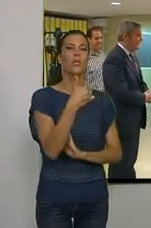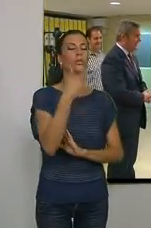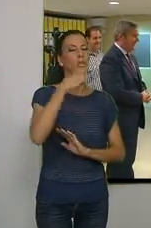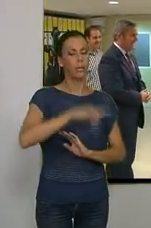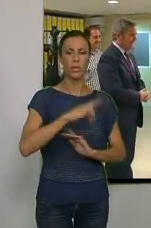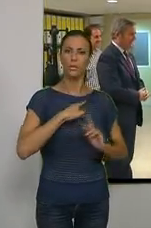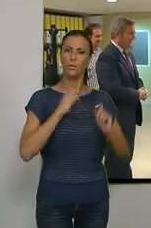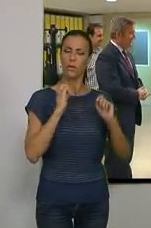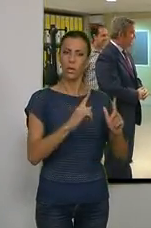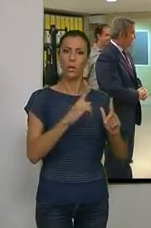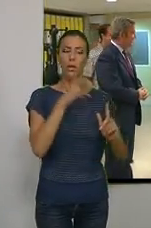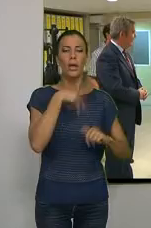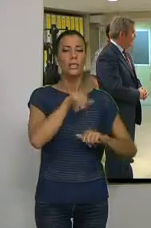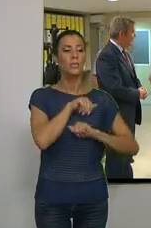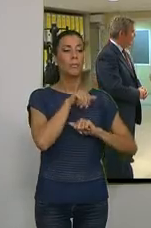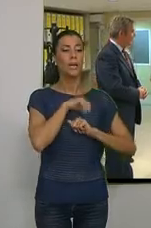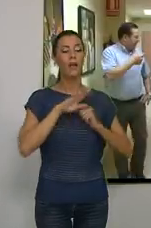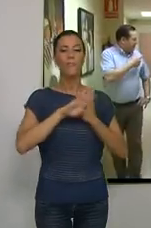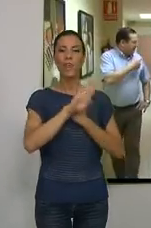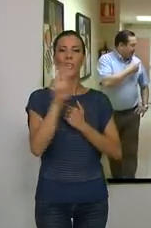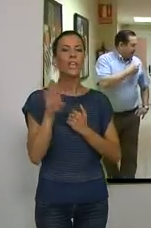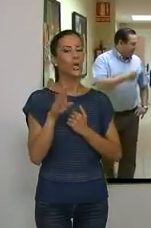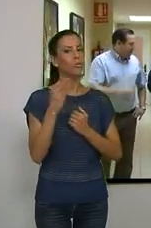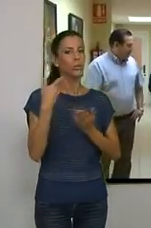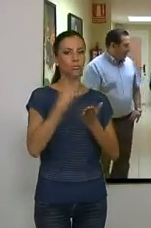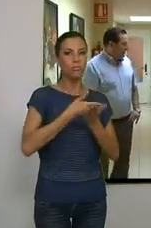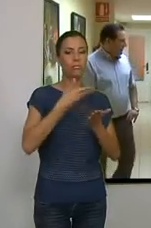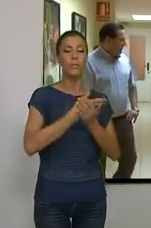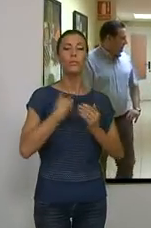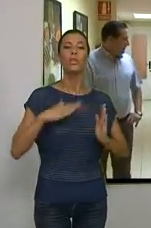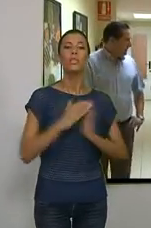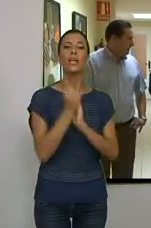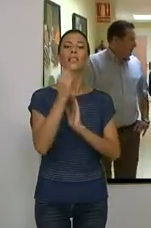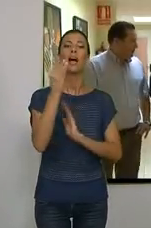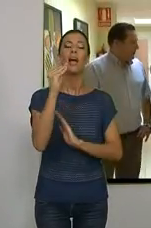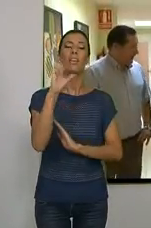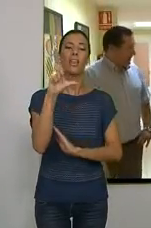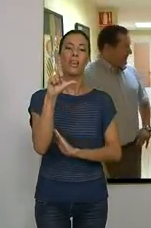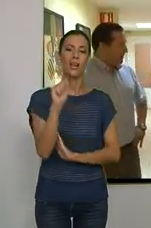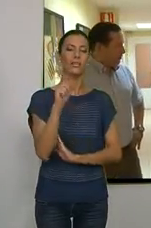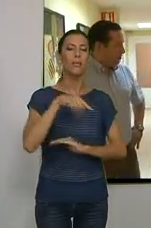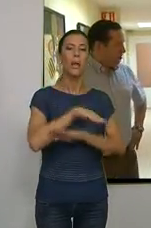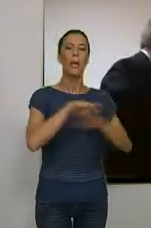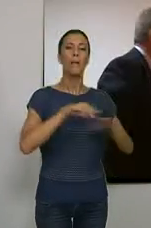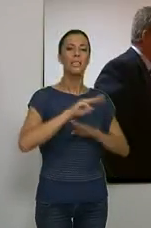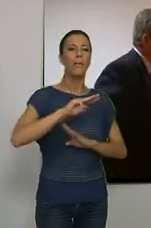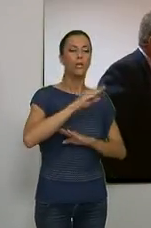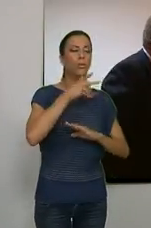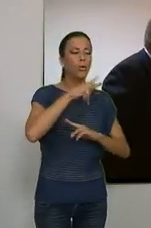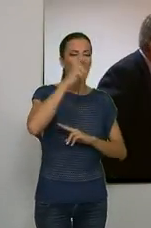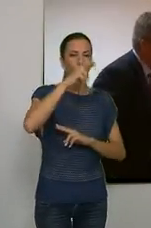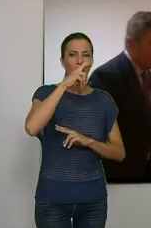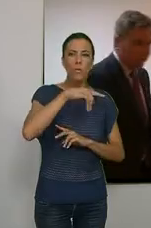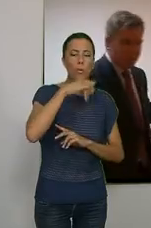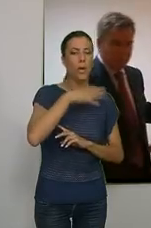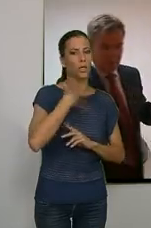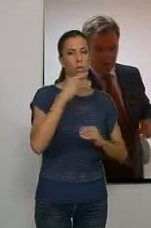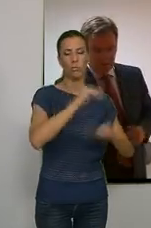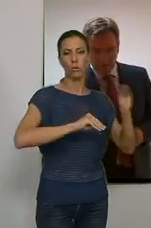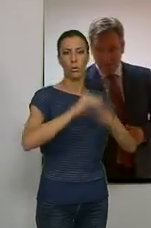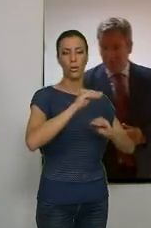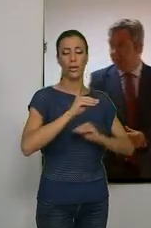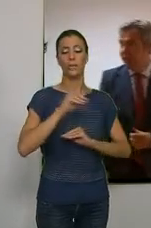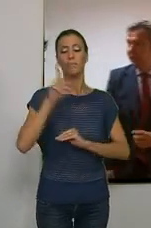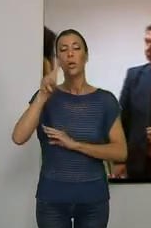y adjudicados y que tanto esperan los vecinos de Santadela, Playa de Poniente, que sufren los malos olores. El nuevo